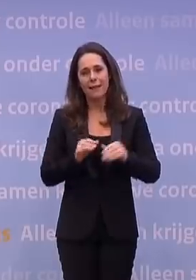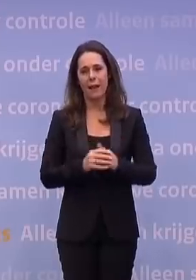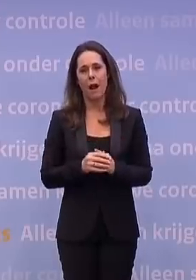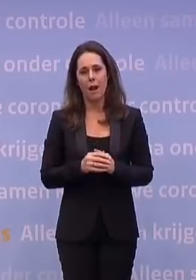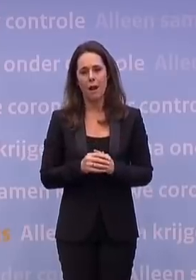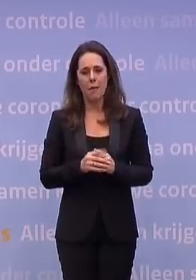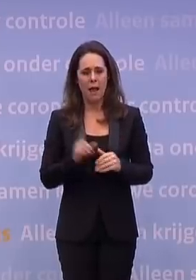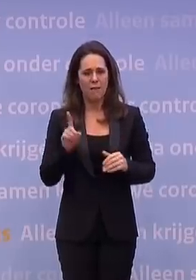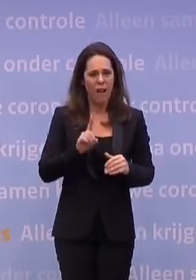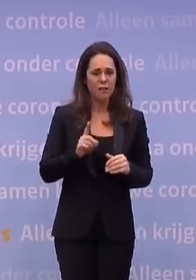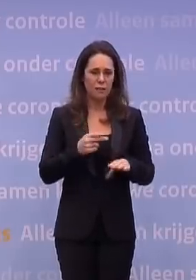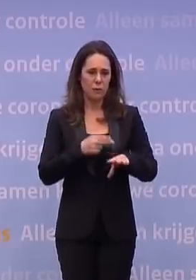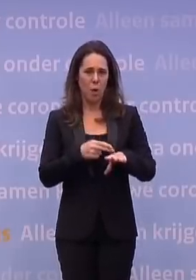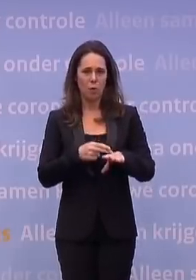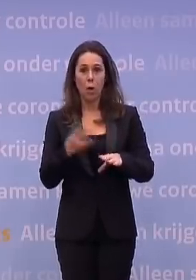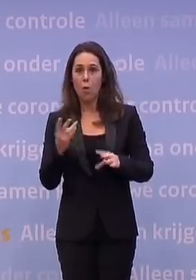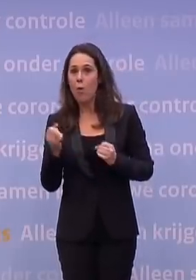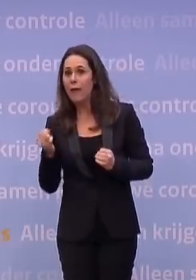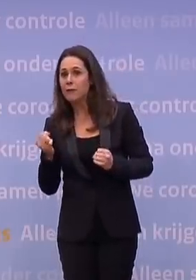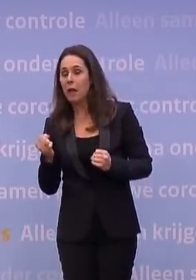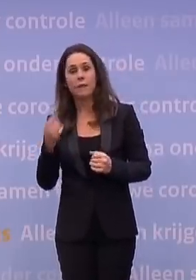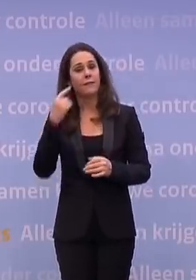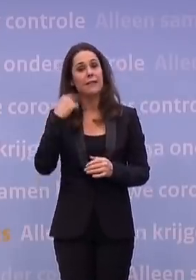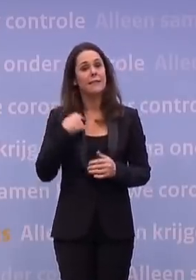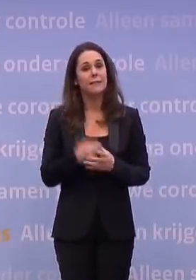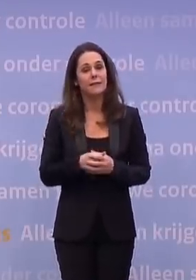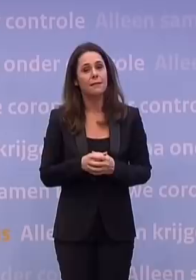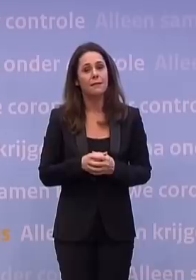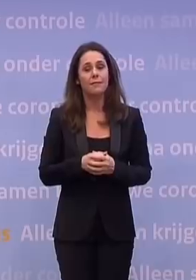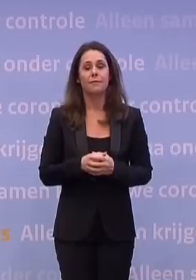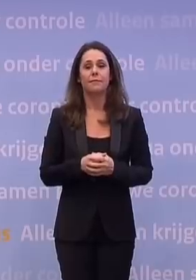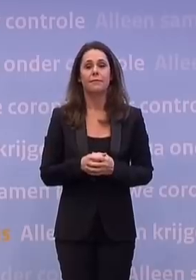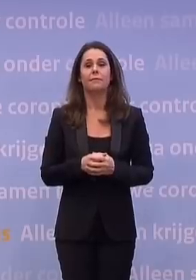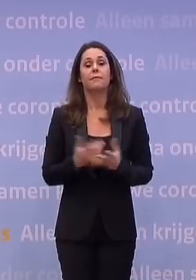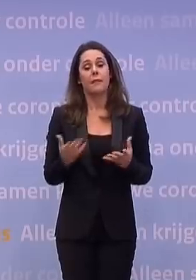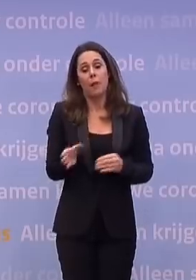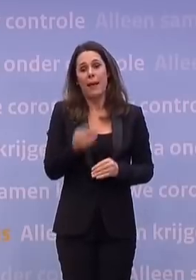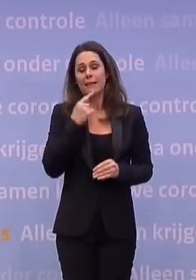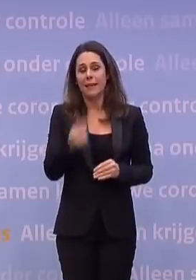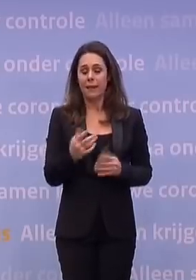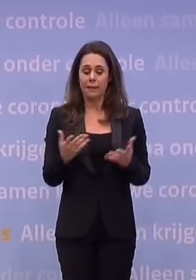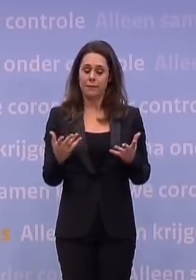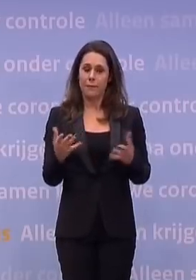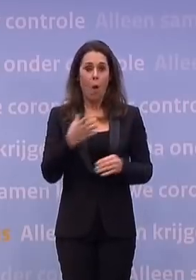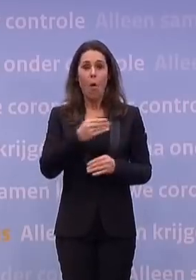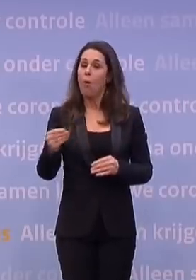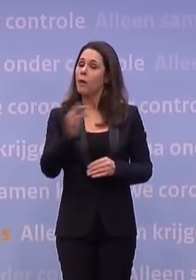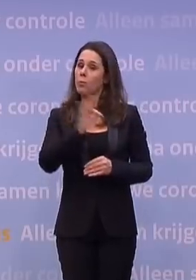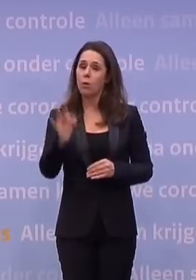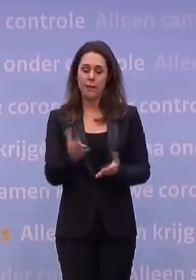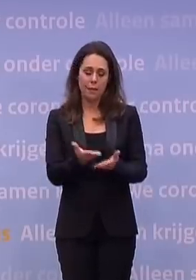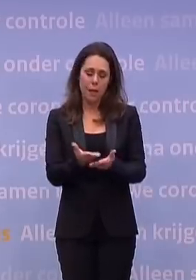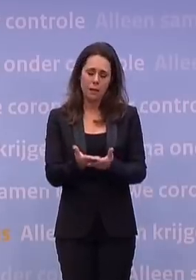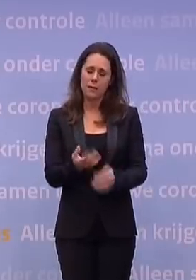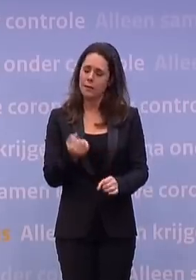hevigheid wat er nodig is, dat weten we niet. En sowieso wil ik zeggen dat als het enigszins kan, geen 100 procent garantie, maar echt,